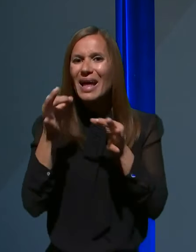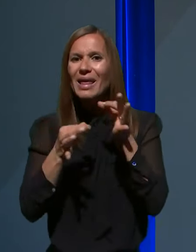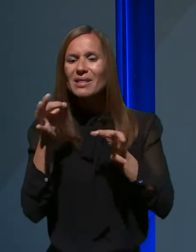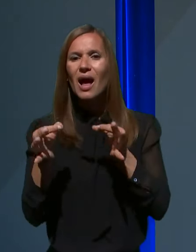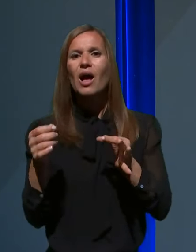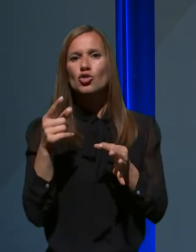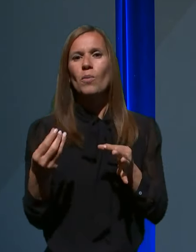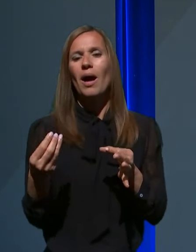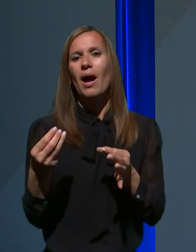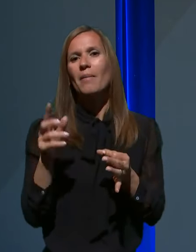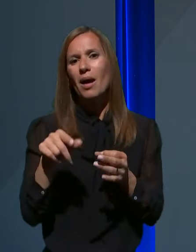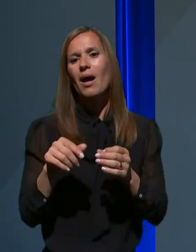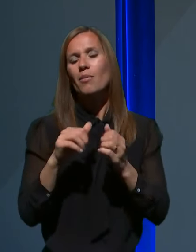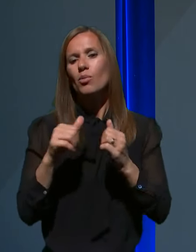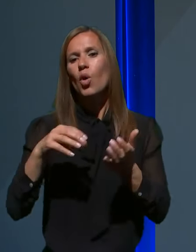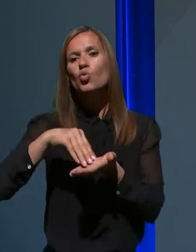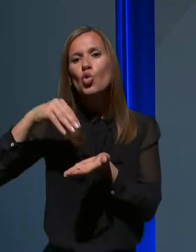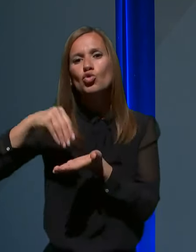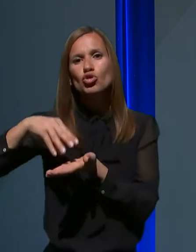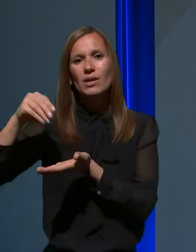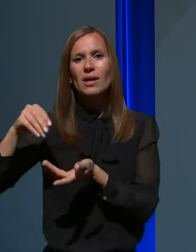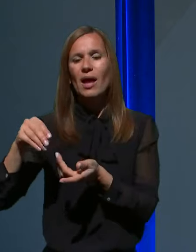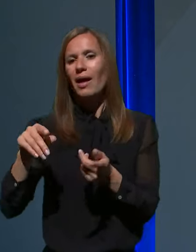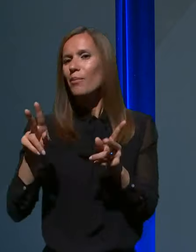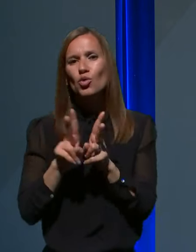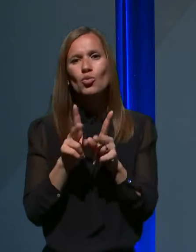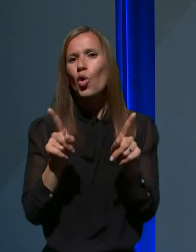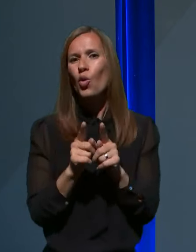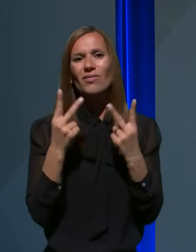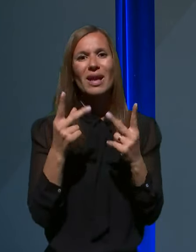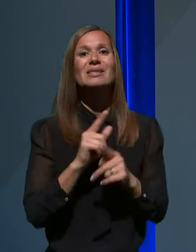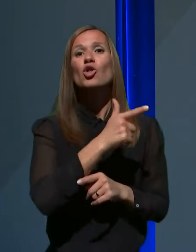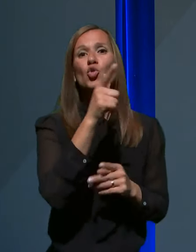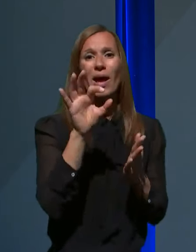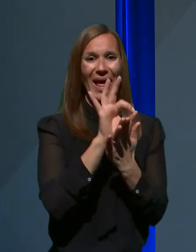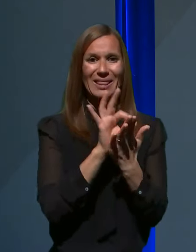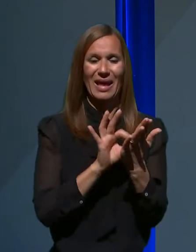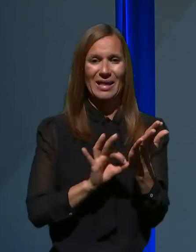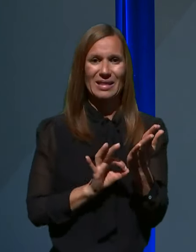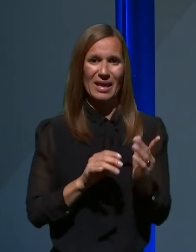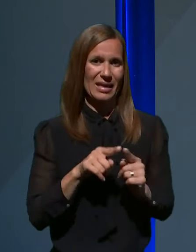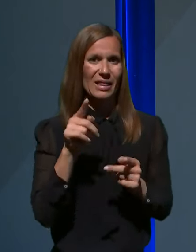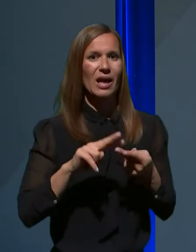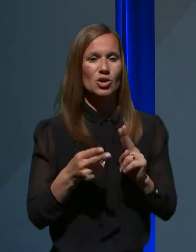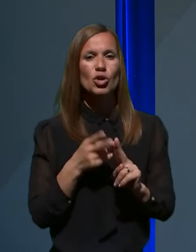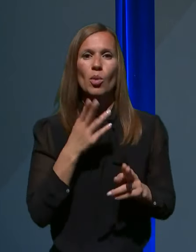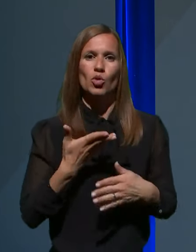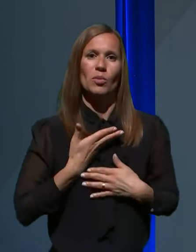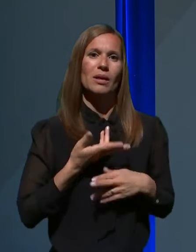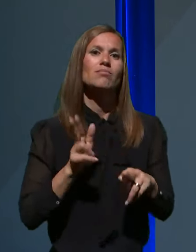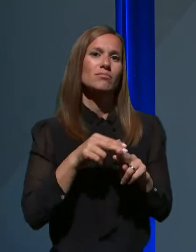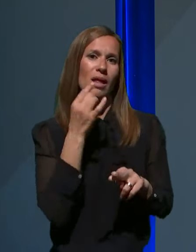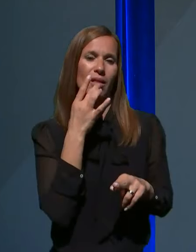običajnega vzorčenja kot velja za drugačne ankete in na ta način bomo prišli do natančnejših podatkov.